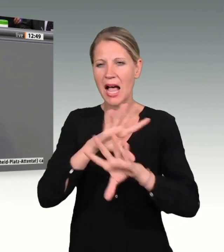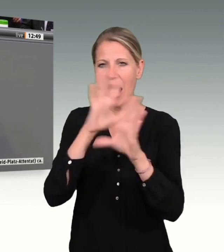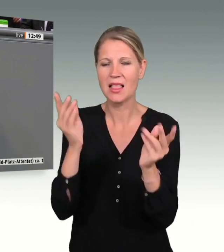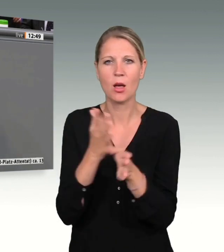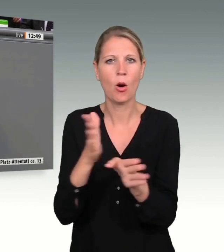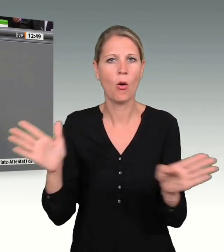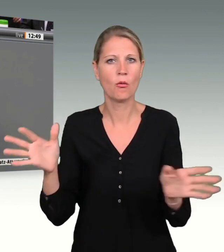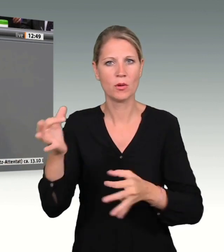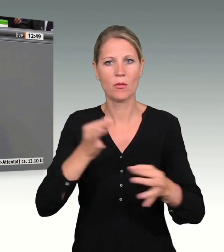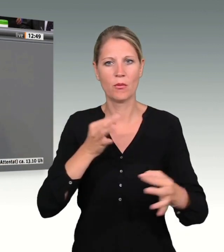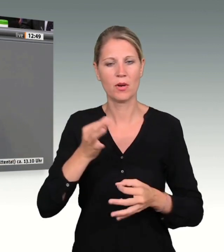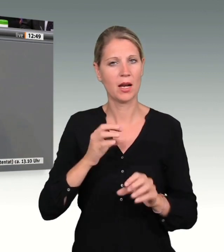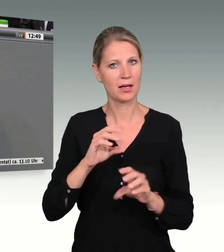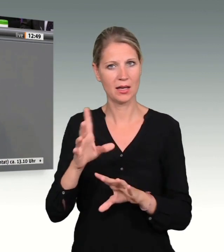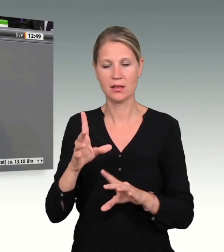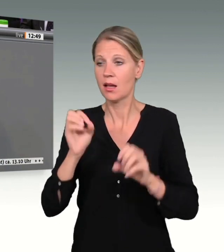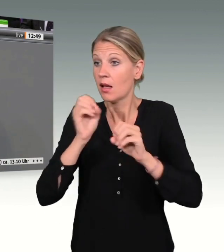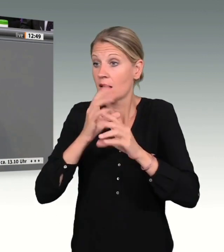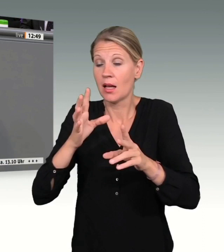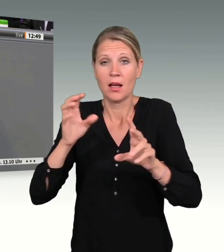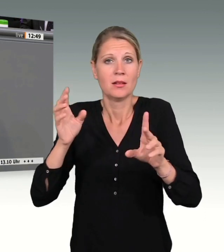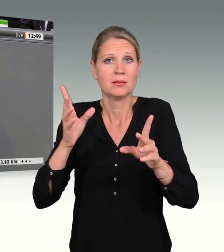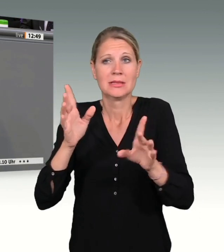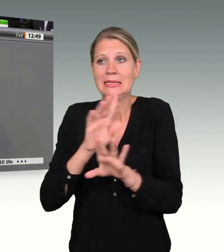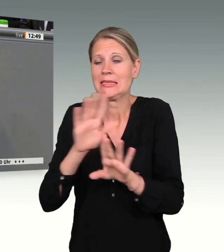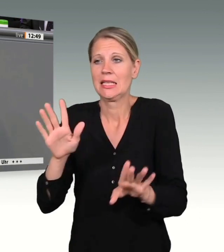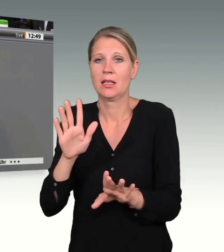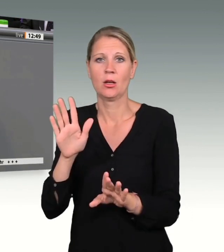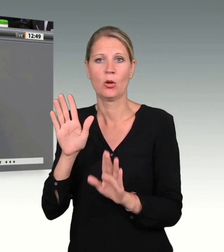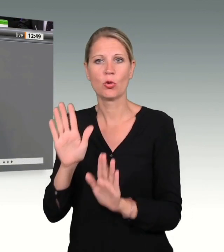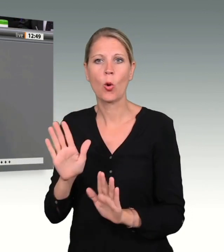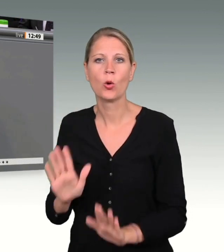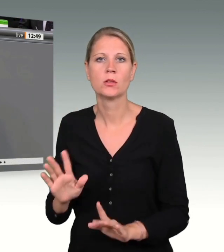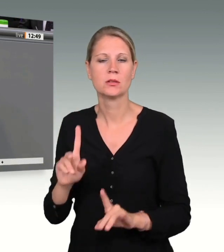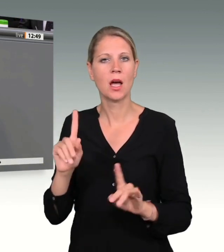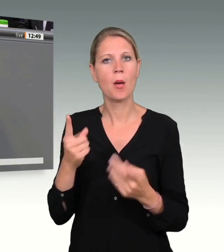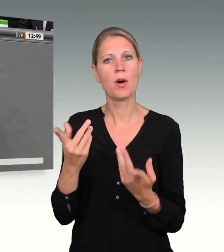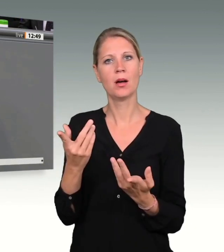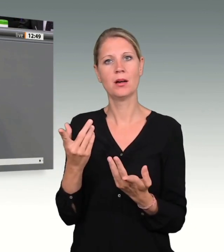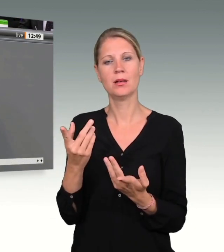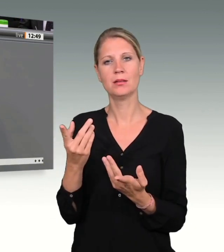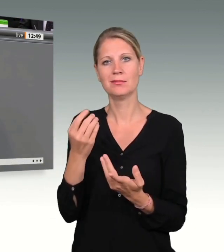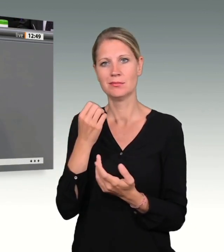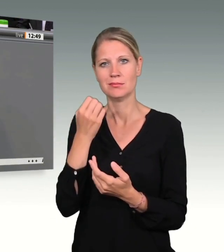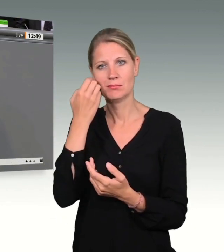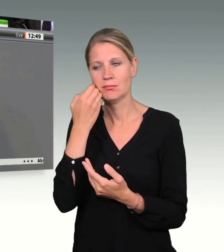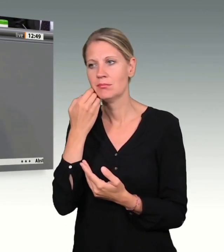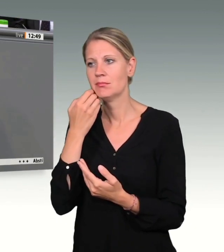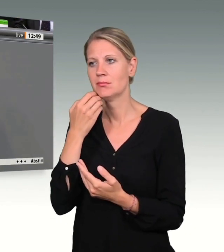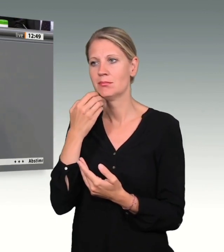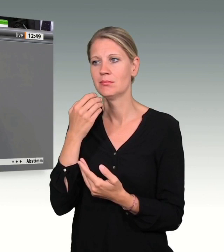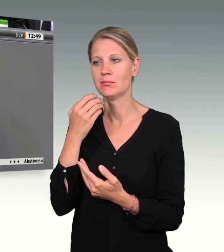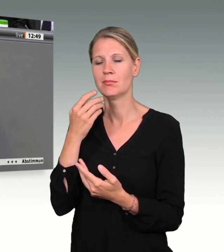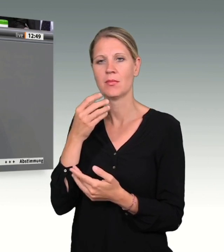kein Trost. Aber nehmen Sie uns ab, dass wir stellvertretend für das gesamte Hohe Haus nicht ruhen wollten,